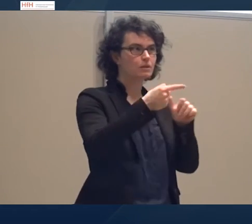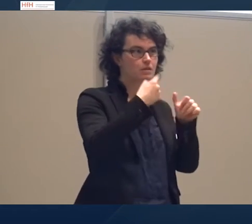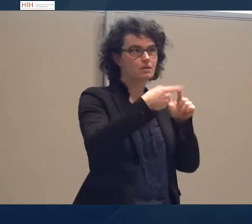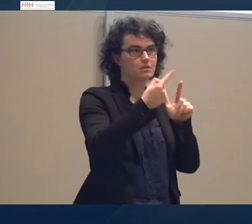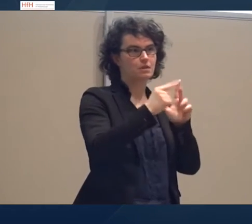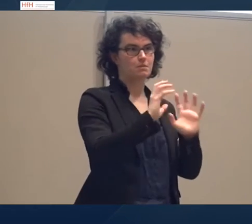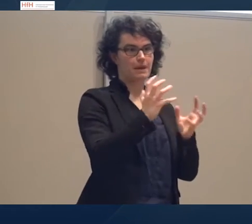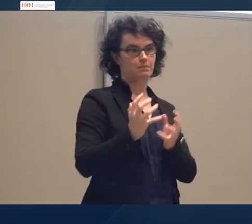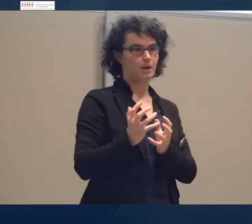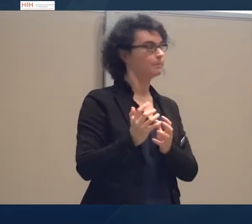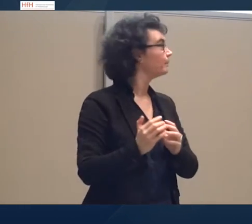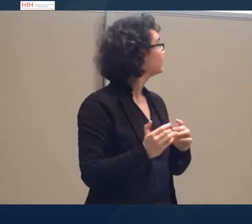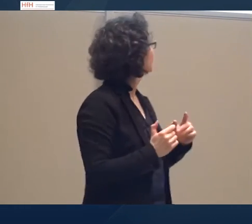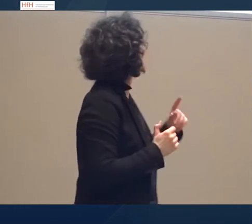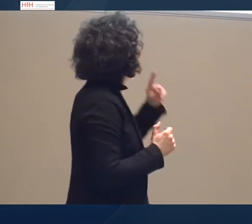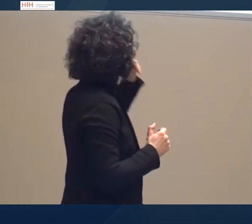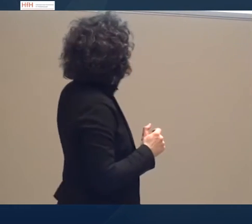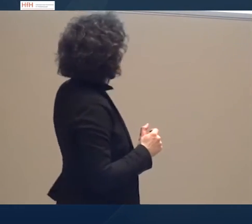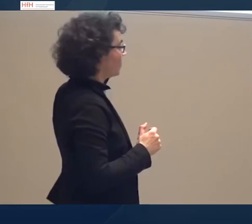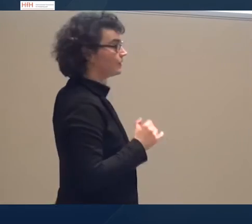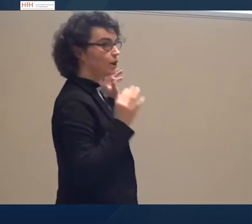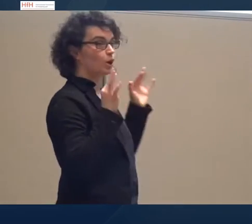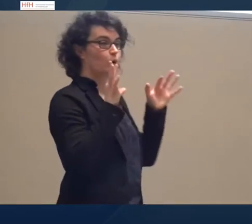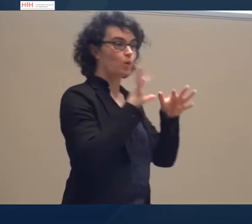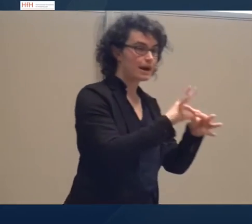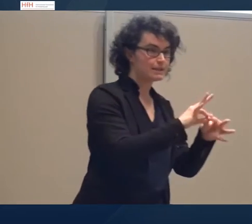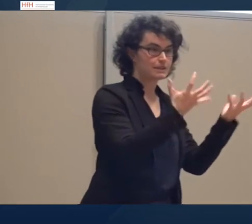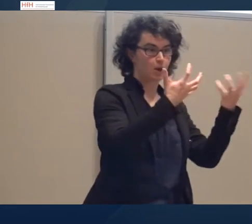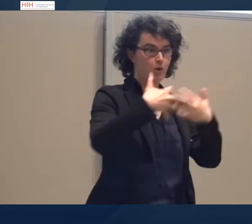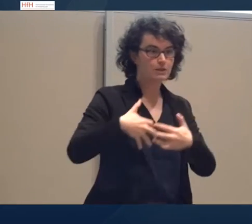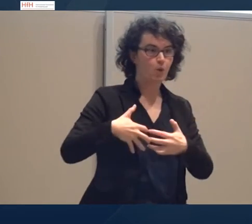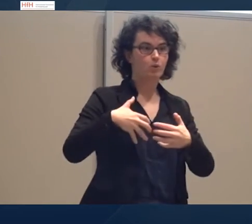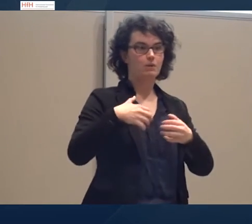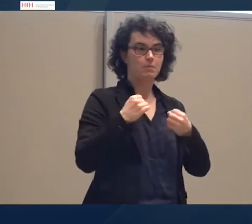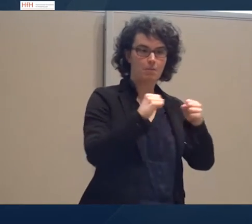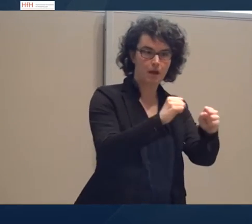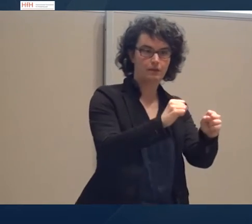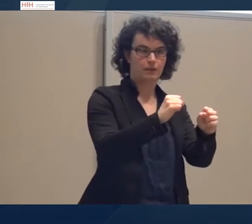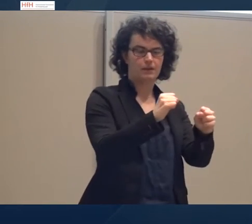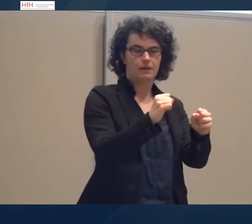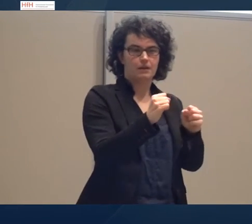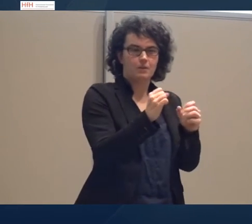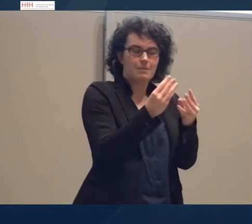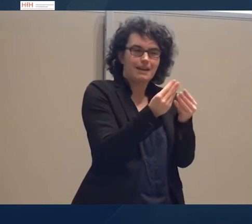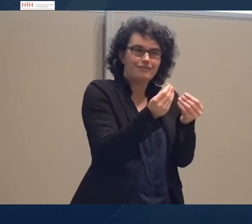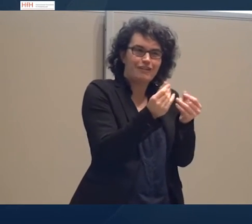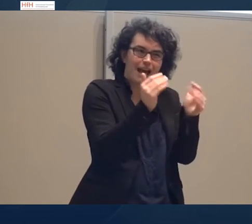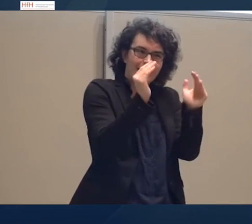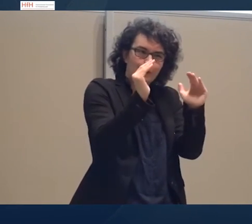Sie sehen die Stichworte Kohärenz, Kohäsionsmittel, Mathematik und so weiter, so wird es immer kleiner, praktisch,